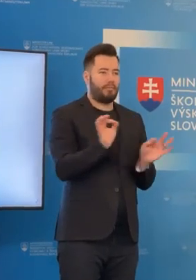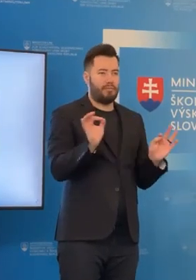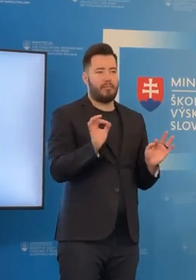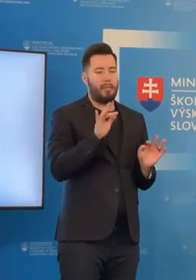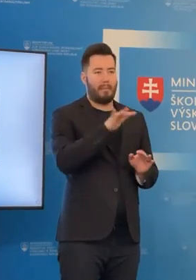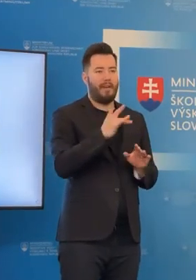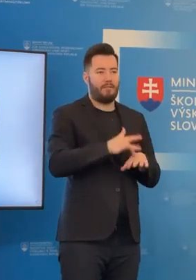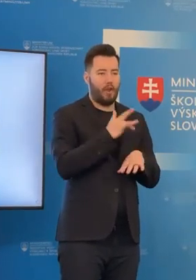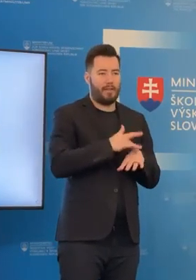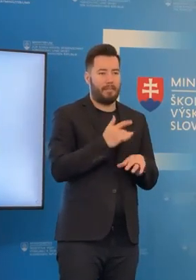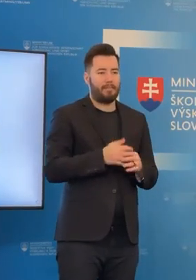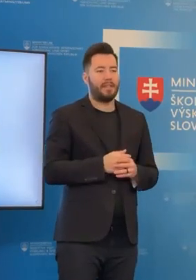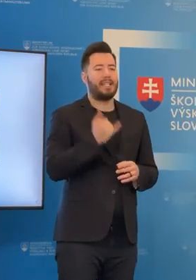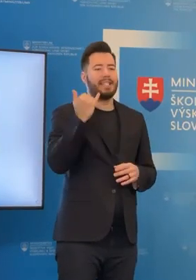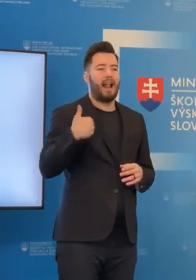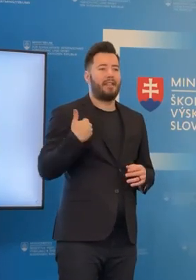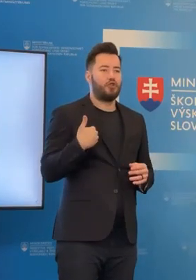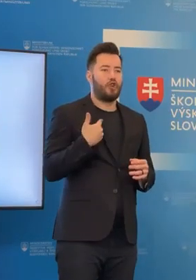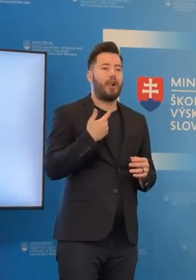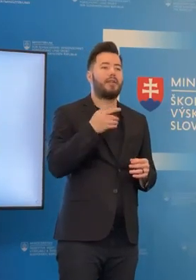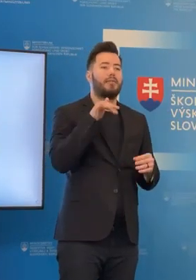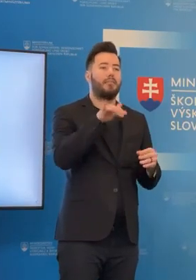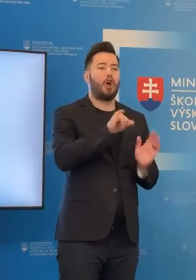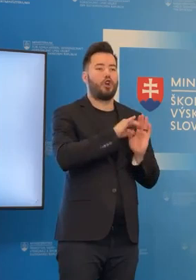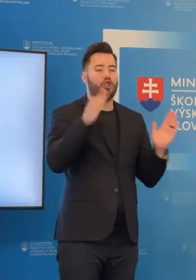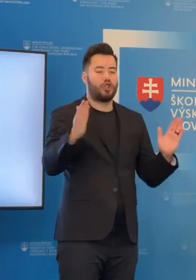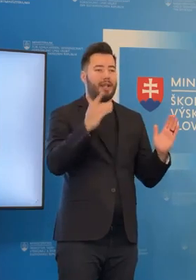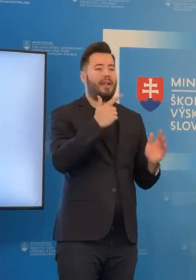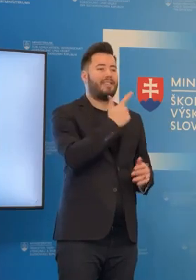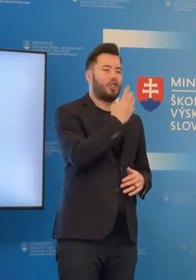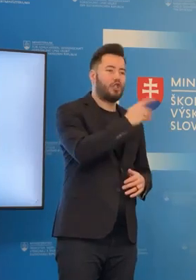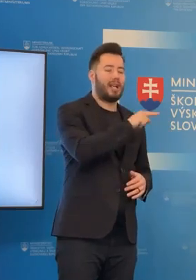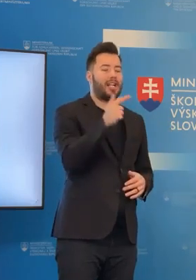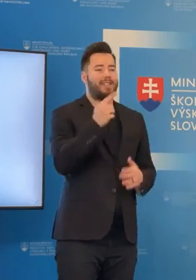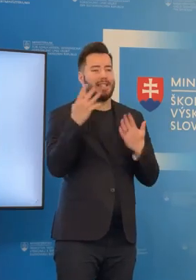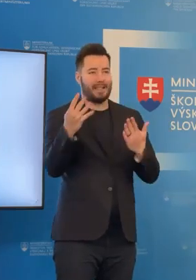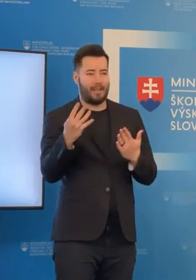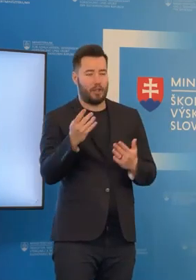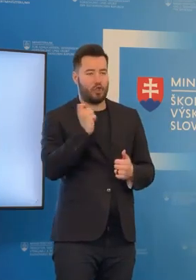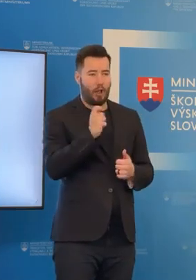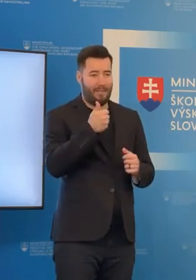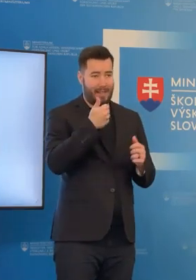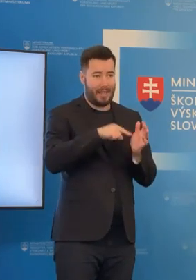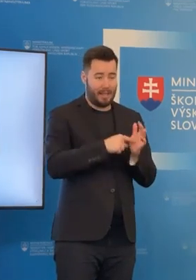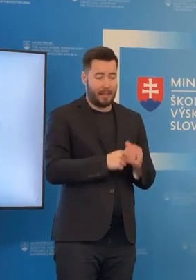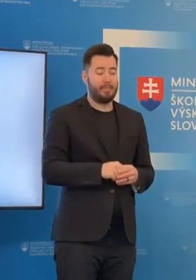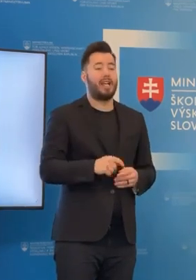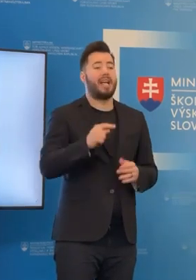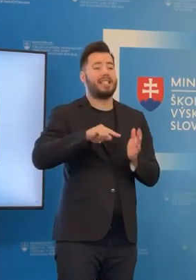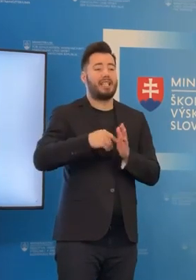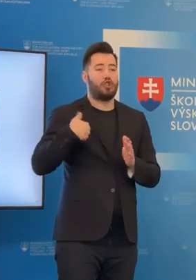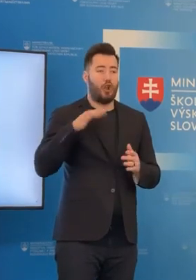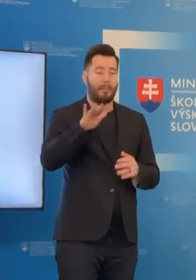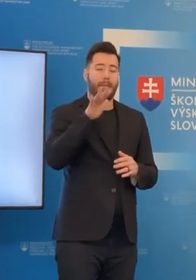základné školy to rozmedzie podľa ročníkov je od 24 do 29, pri stredných školách je to 31 žiakov, ktoré si ešte môžu navýšiť